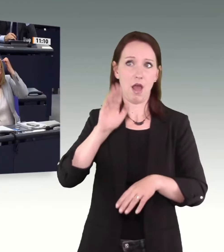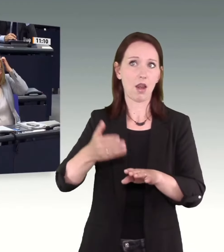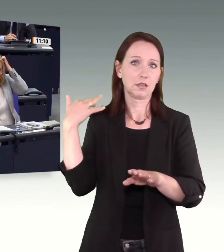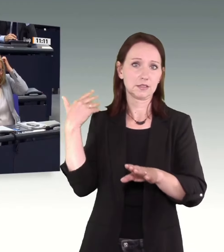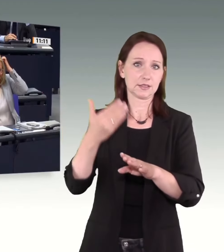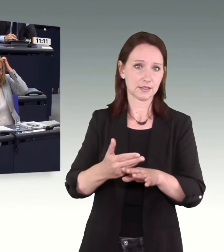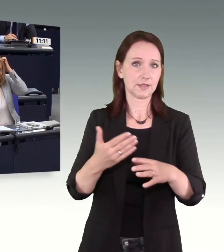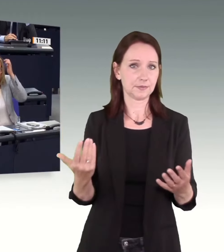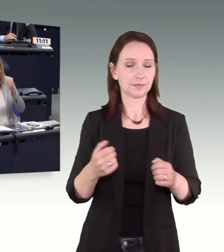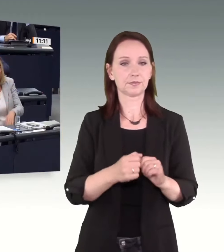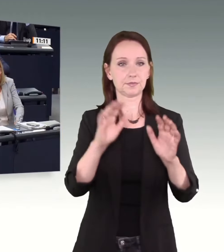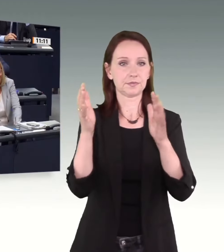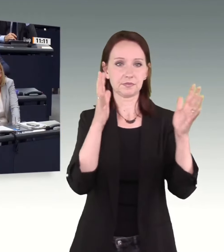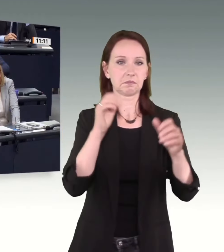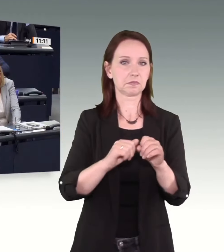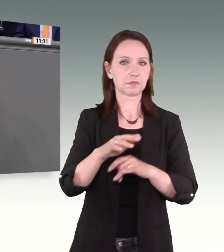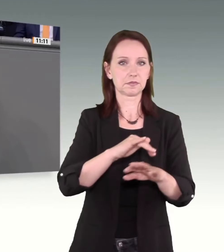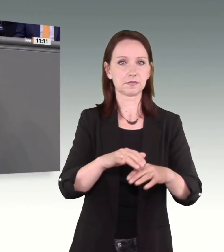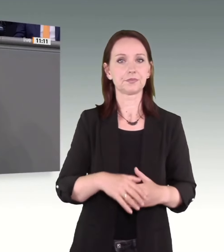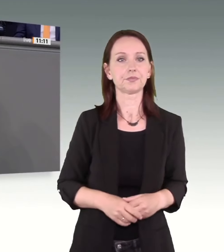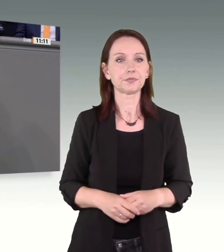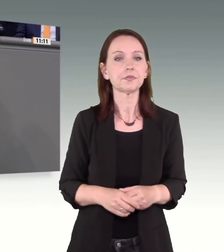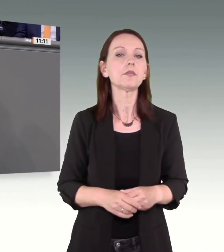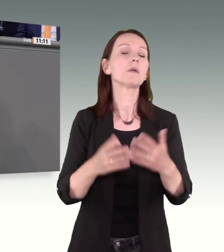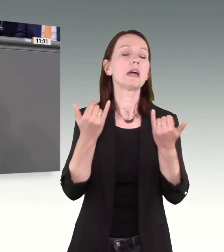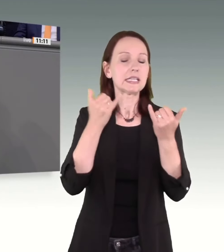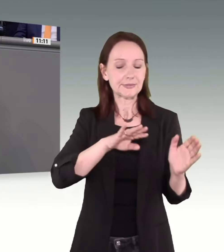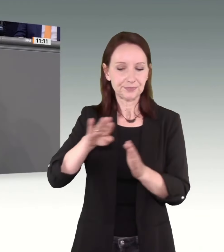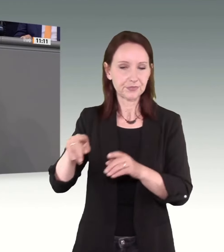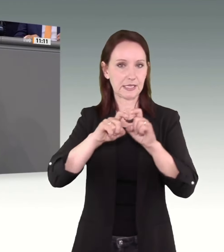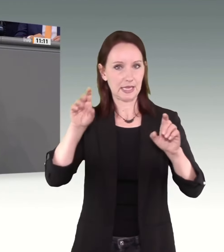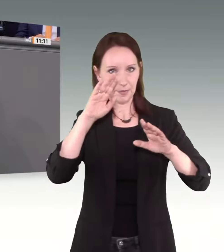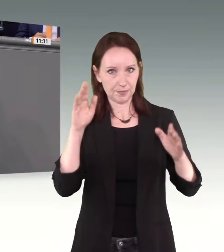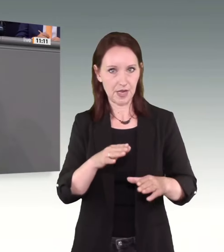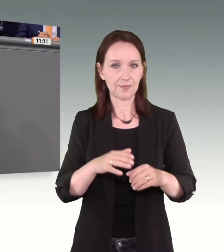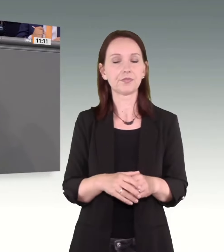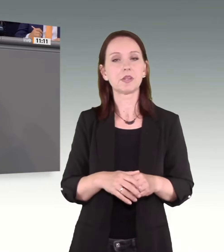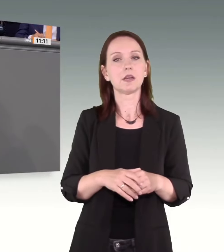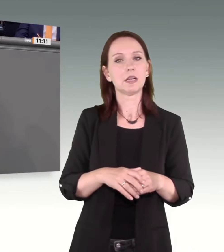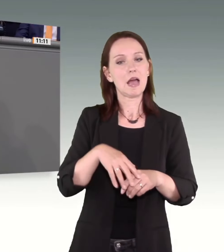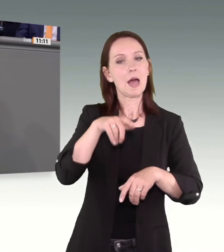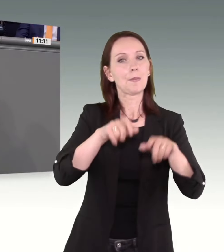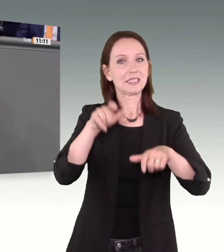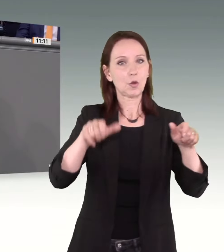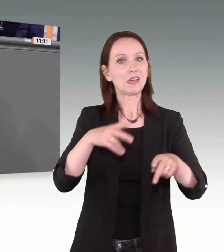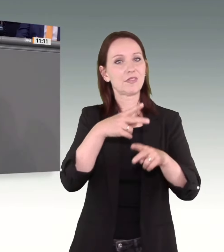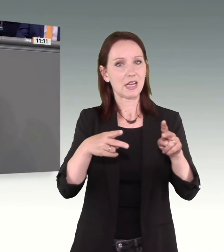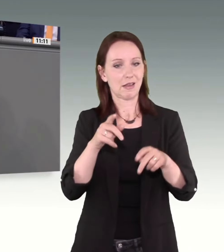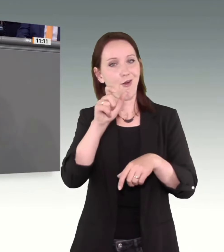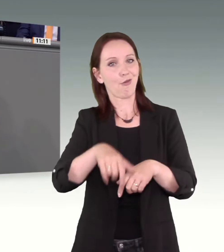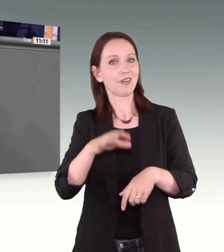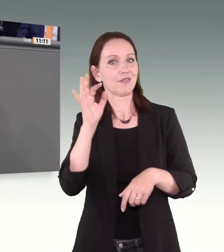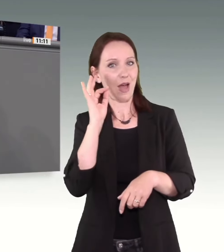Aber zum Thema. Gewalt an vulnerablen Personen und Frauen verhält sich reziprok-proportional zur